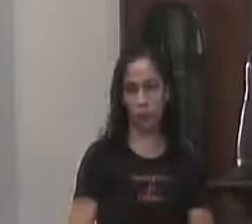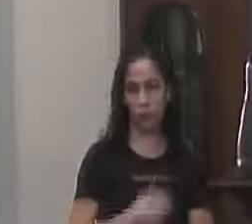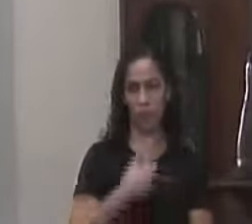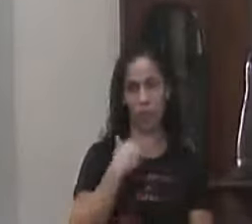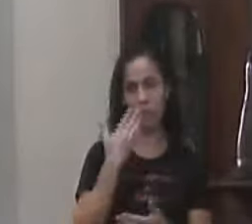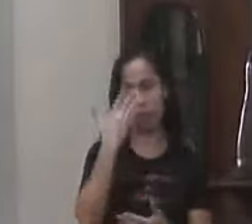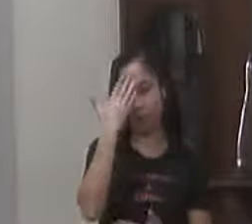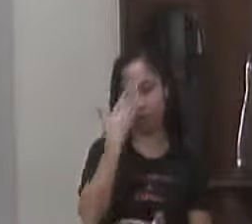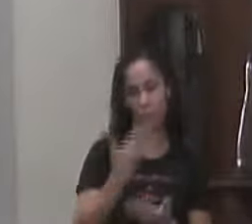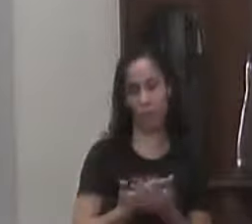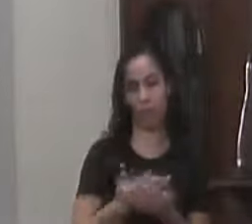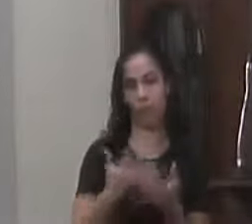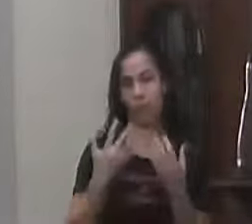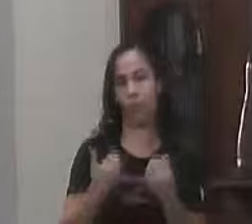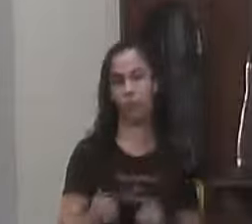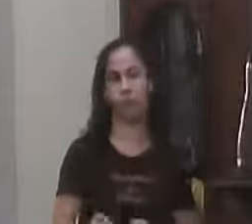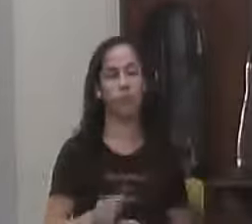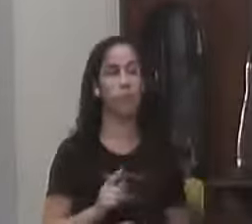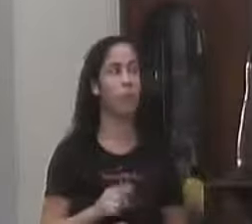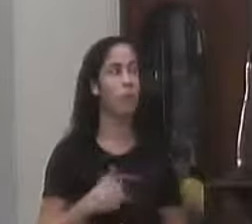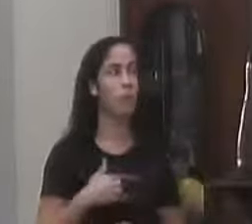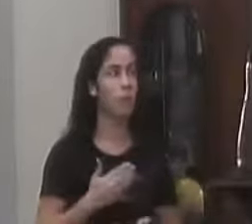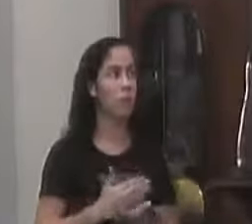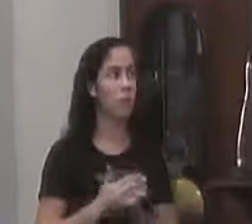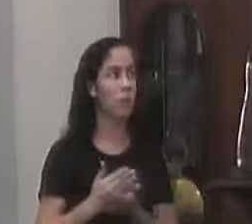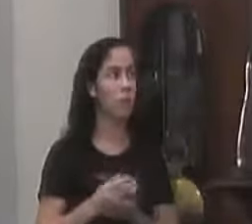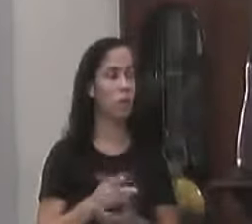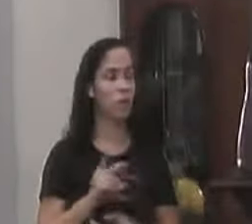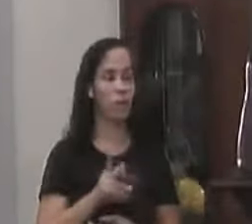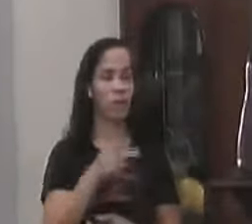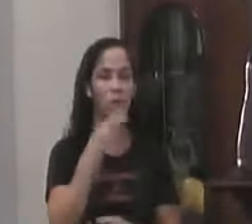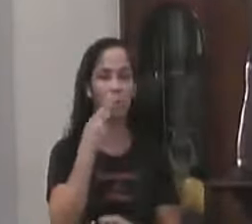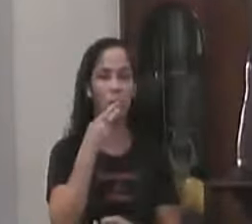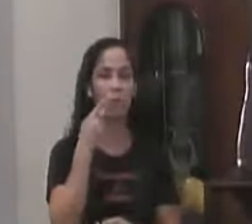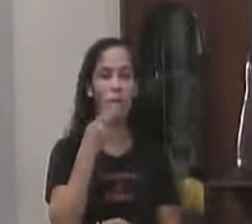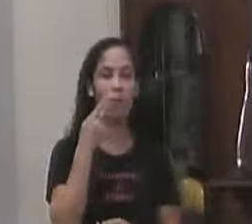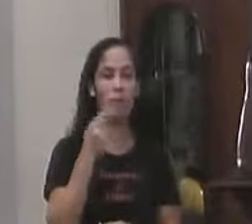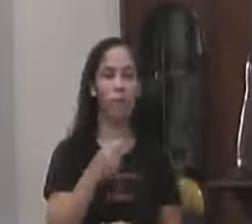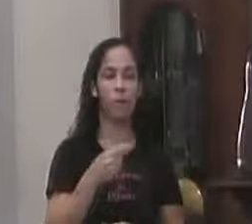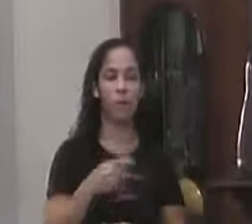inaceitável E eu Vou começar Sistematicamente